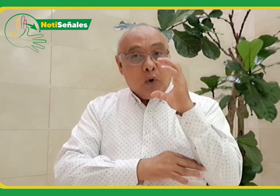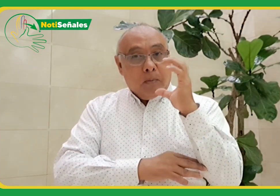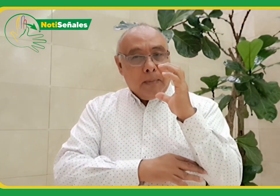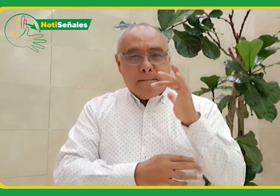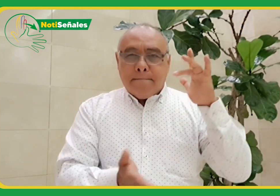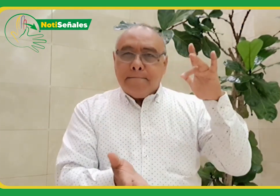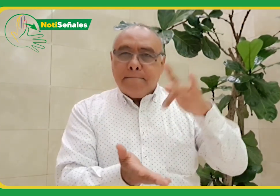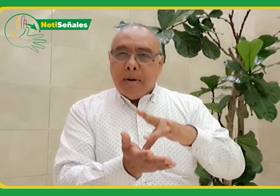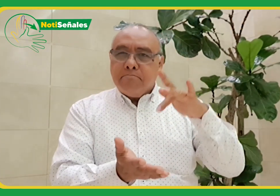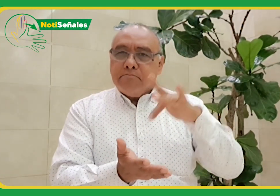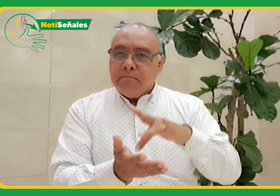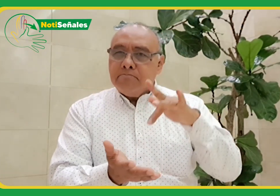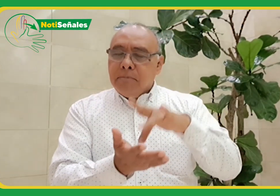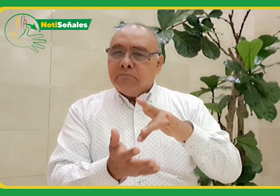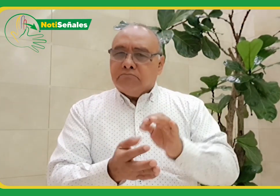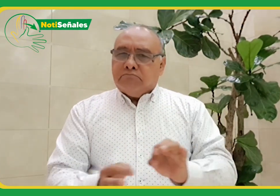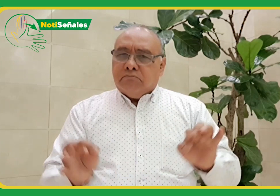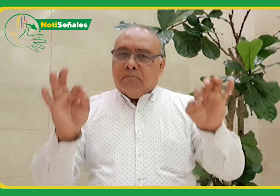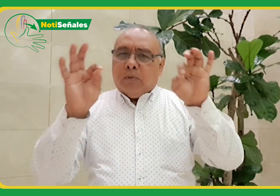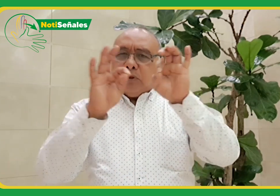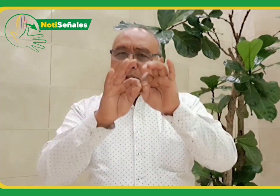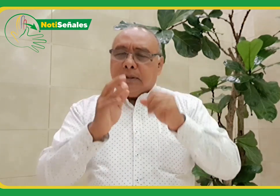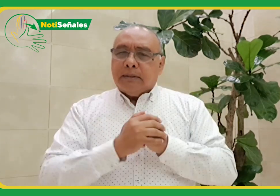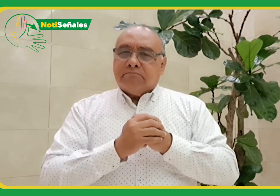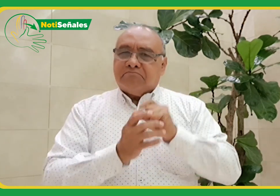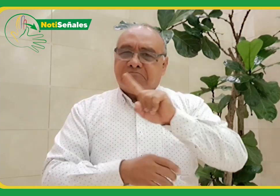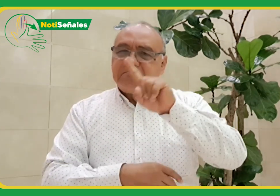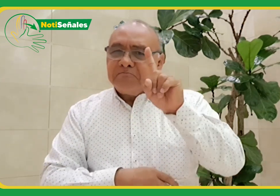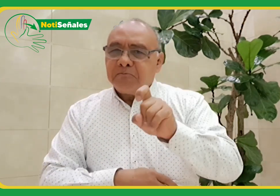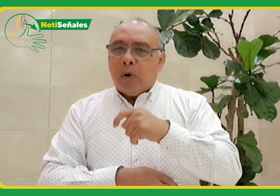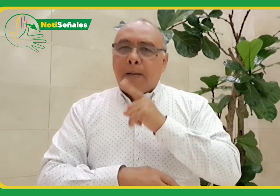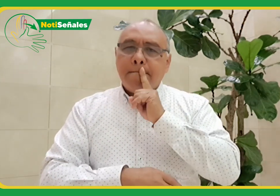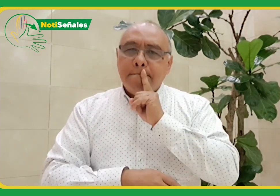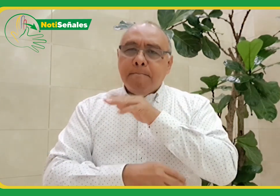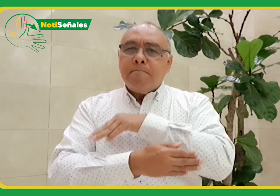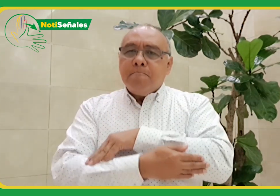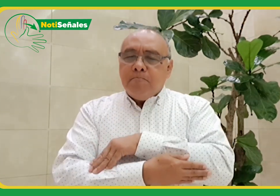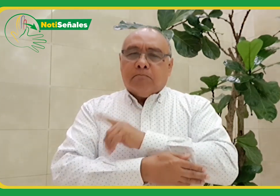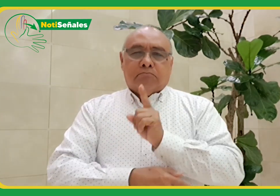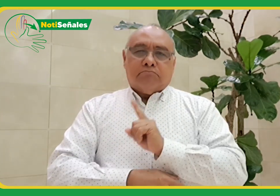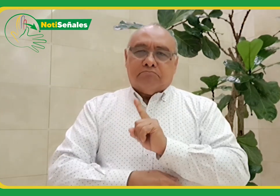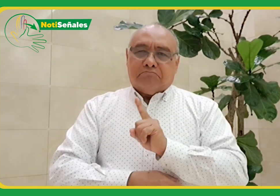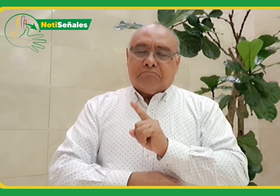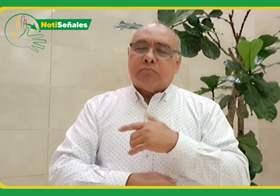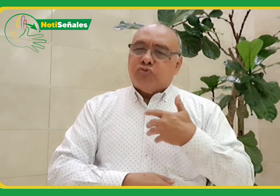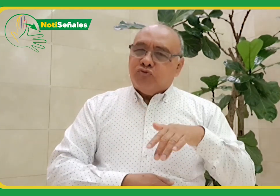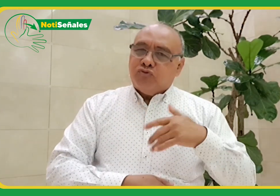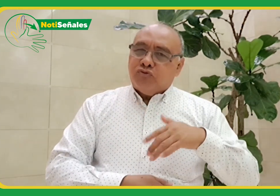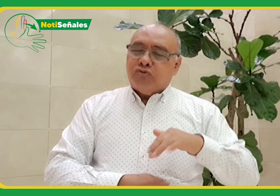vieron que la participación de colombia fue de gran relevancia ellos no se quedaron en silencio y ya sino que participaron haciendo